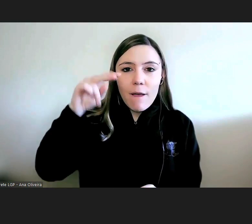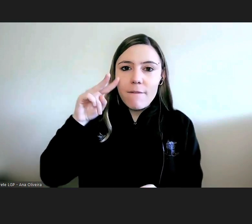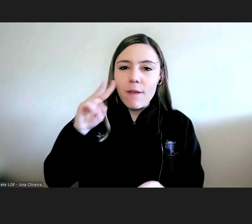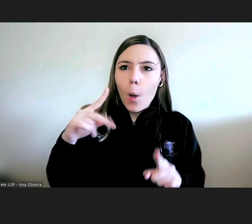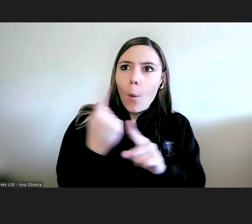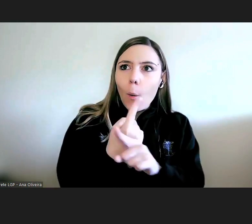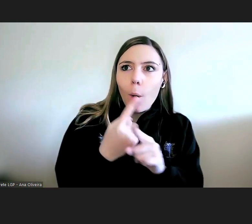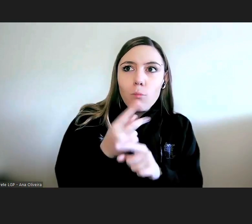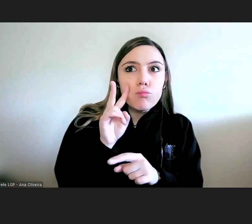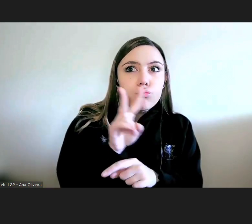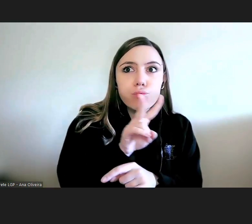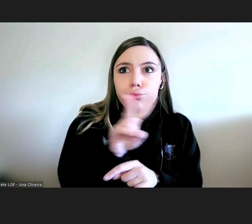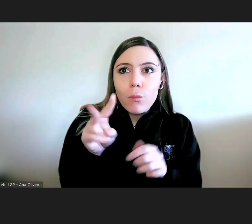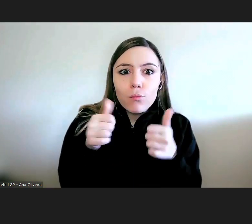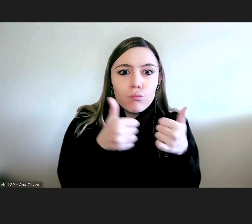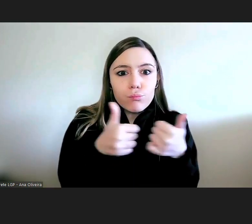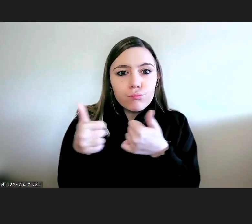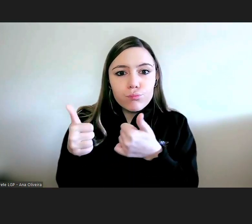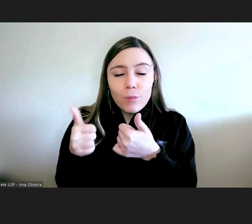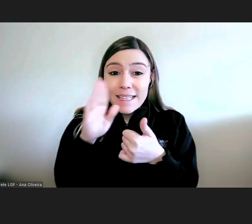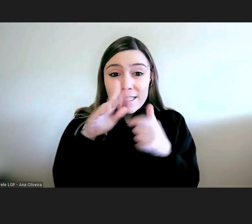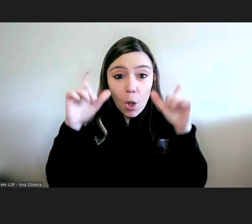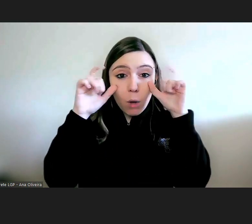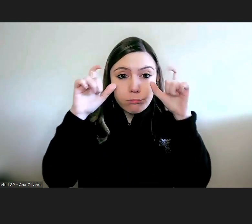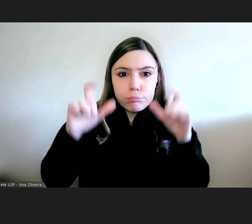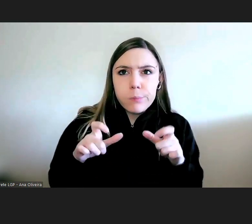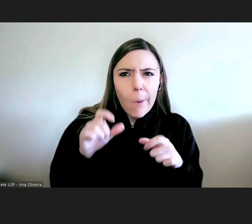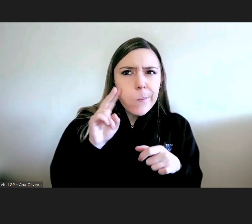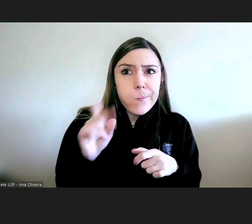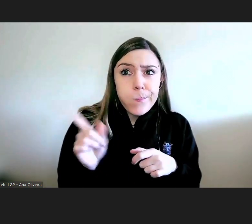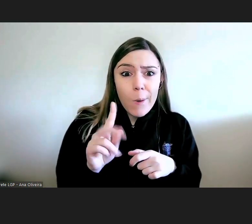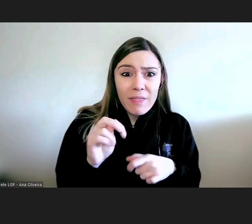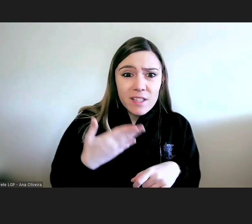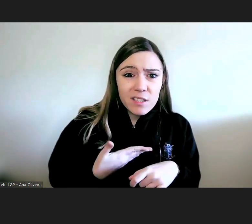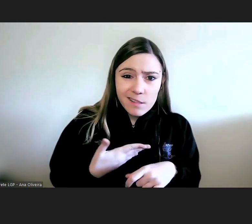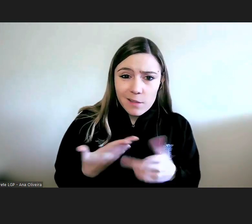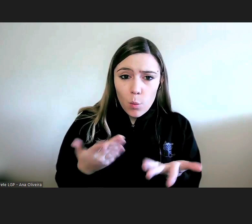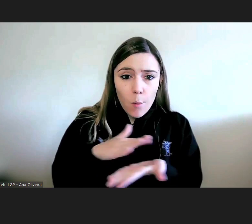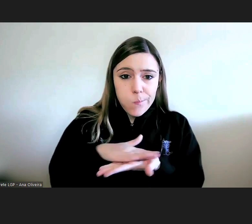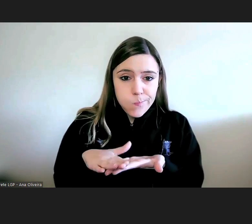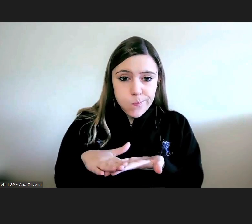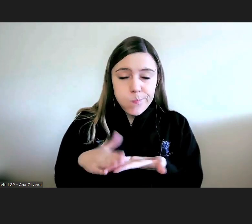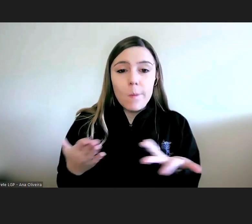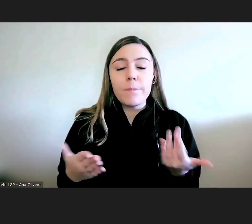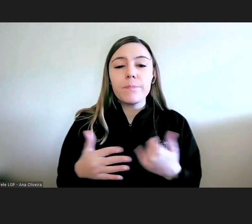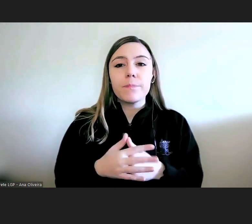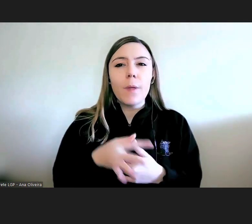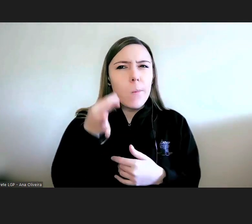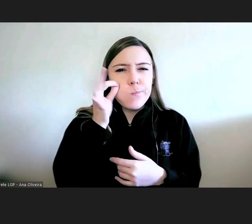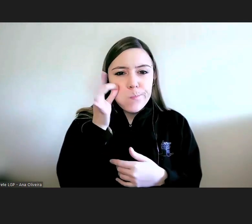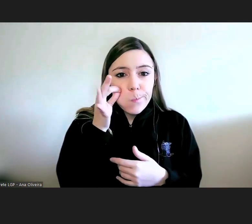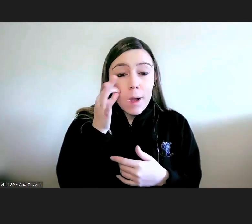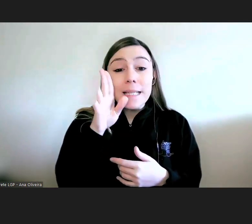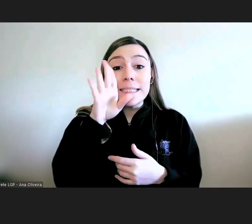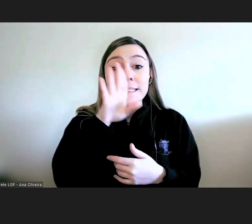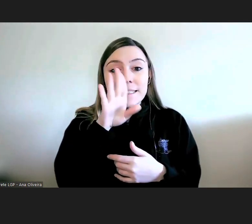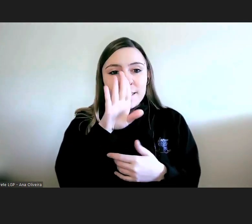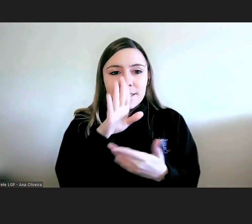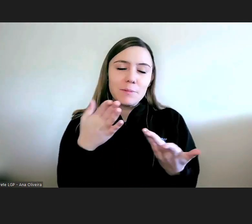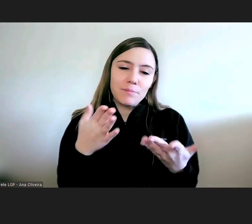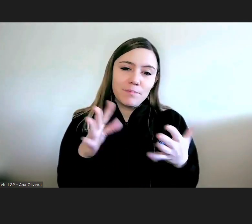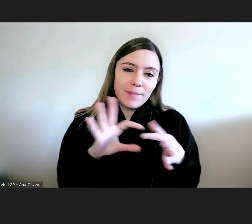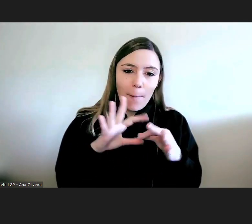que não se vê antes e por vezes no dia a dia da atuação estamos focados na vertente da